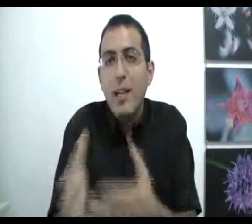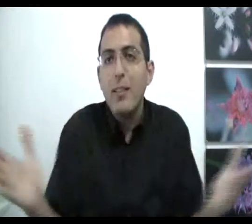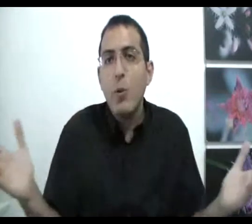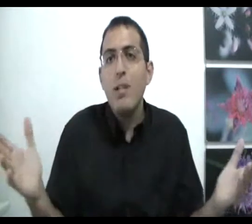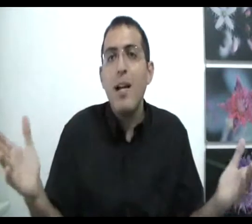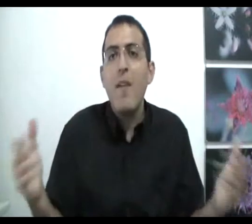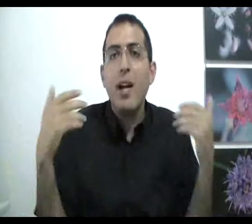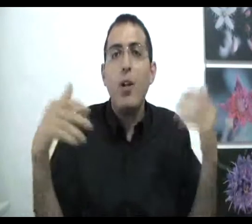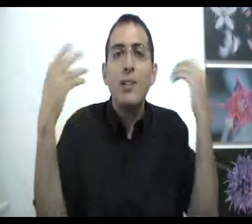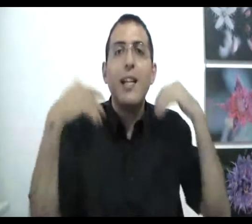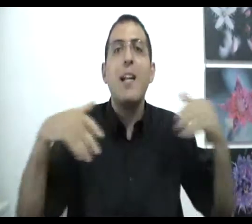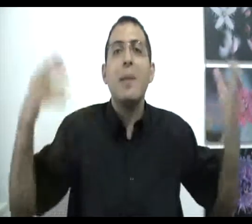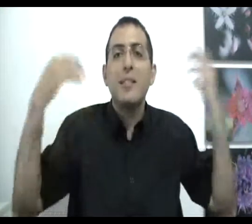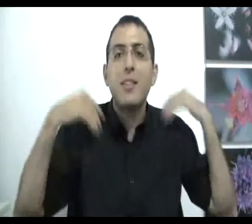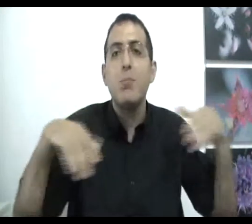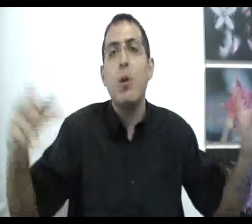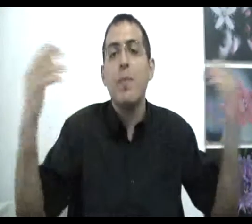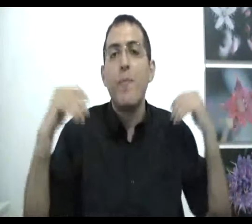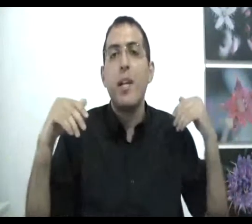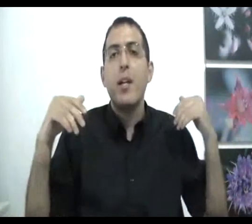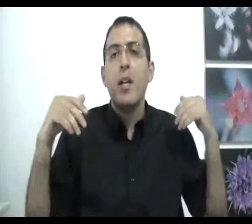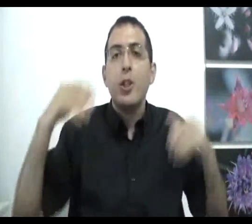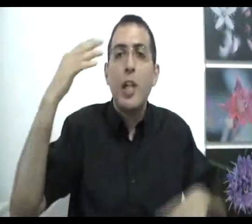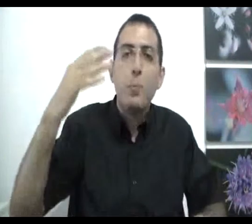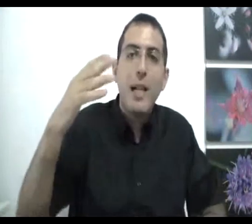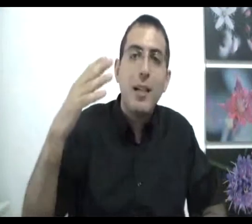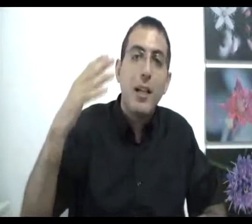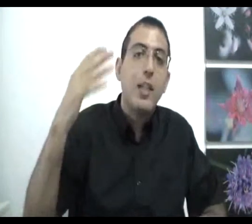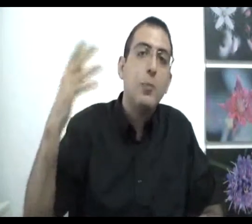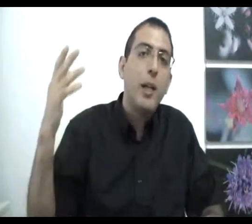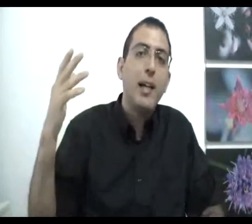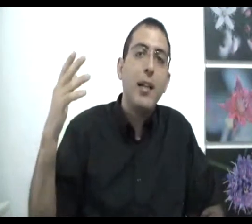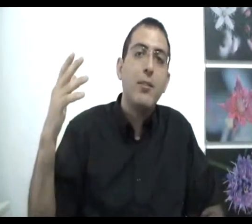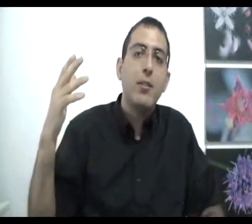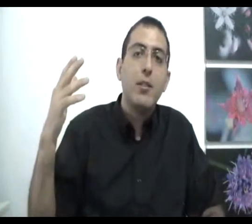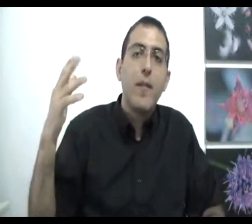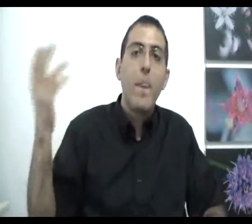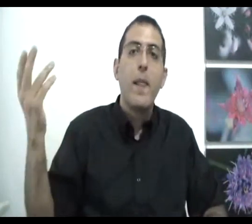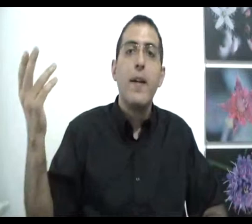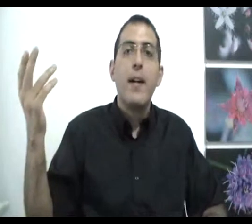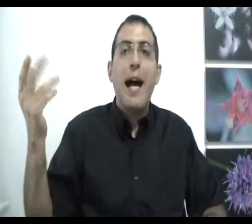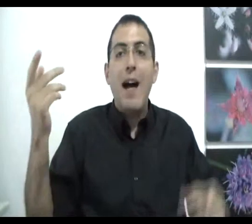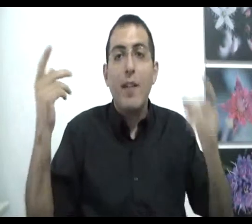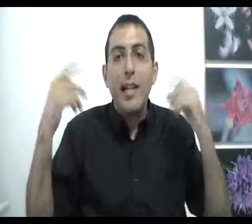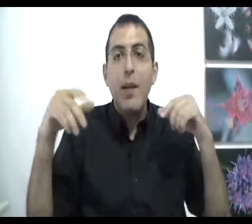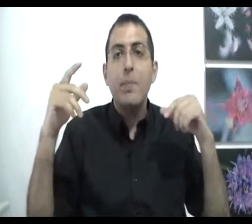אחת נקודה אף אחד לא צריך ללמד את עצמו שיש פה יד אחת כי יש פה יד אחת אבל אם